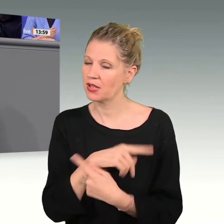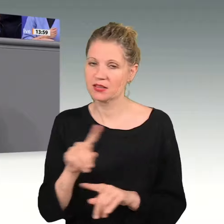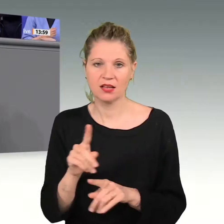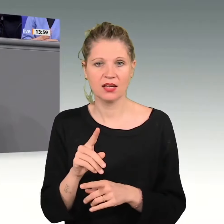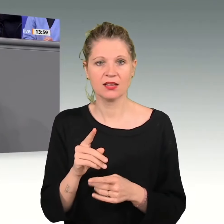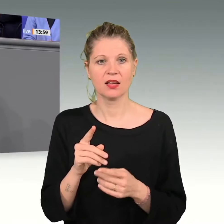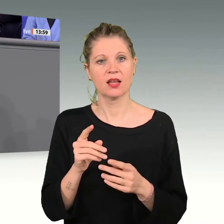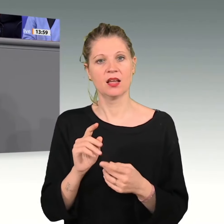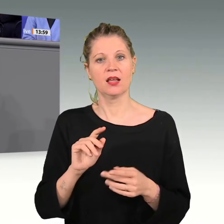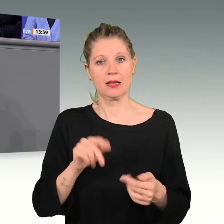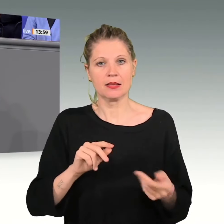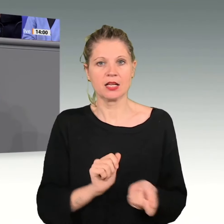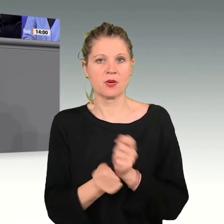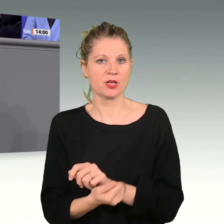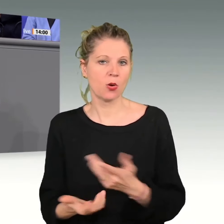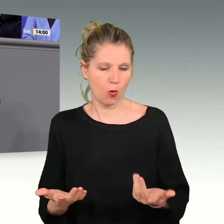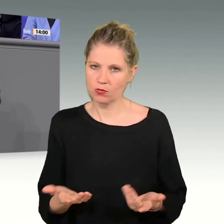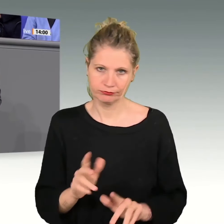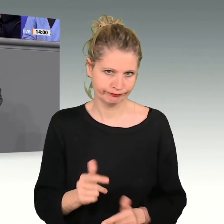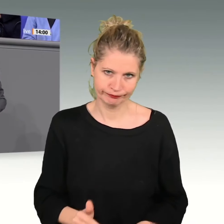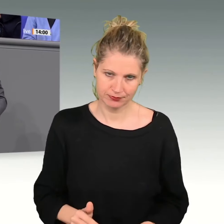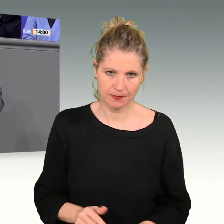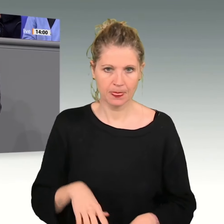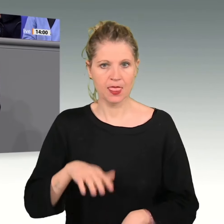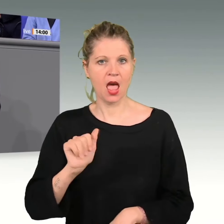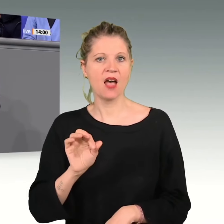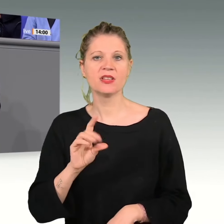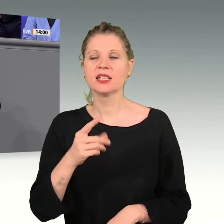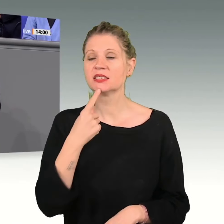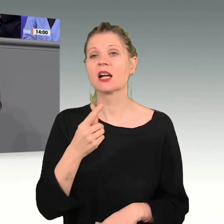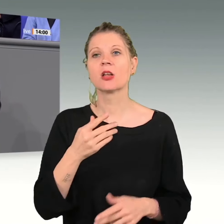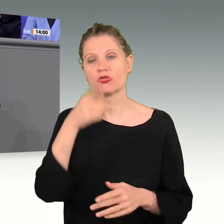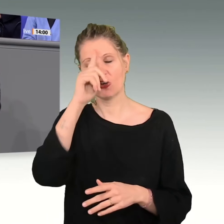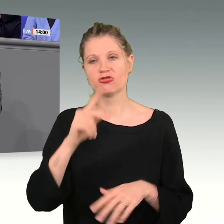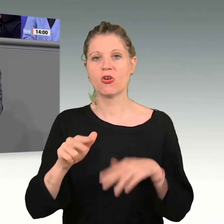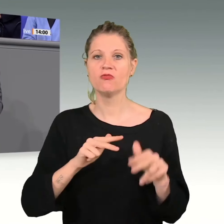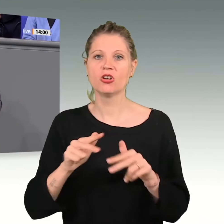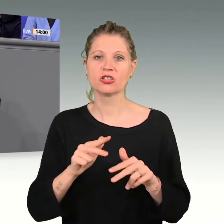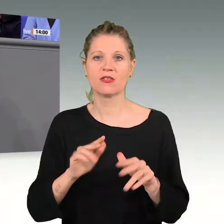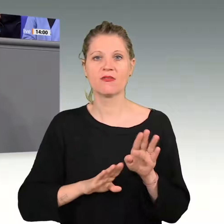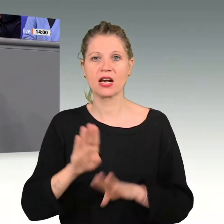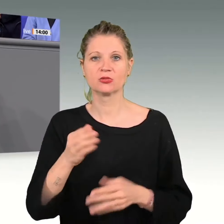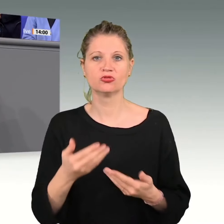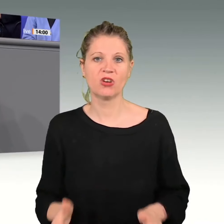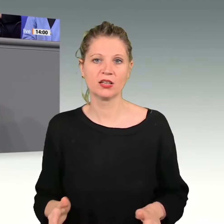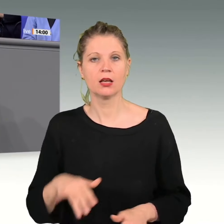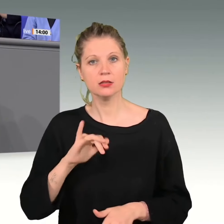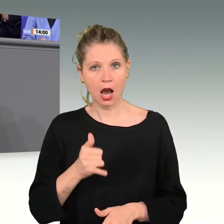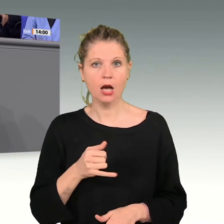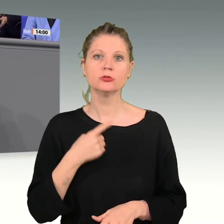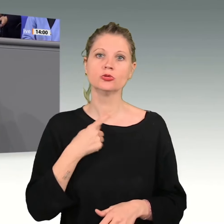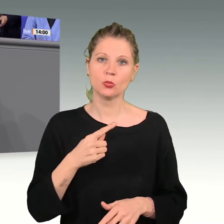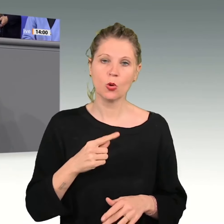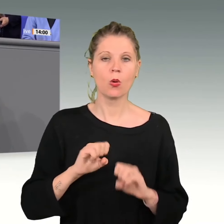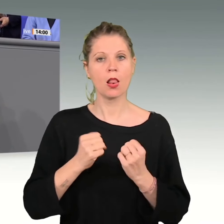Die AfD kritisiert die Wachstumsschwäche der deutschen Wirtschaft. Ja, Stimmung und Lage haben Luft